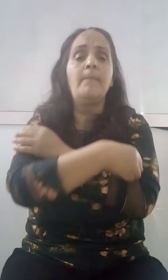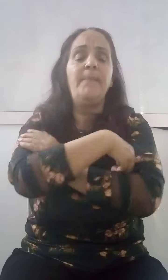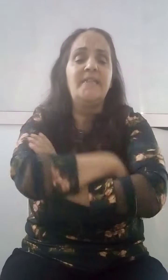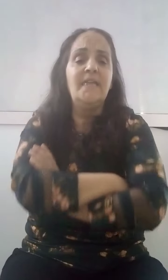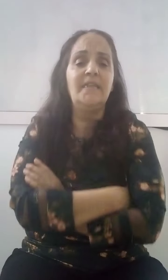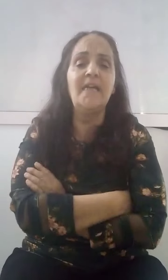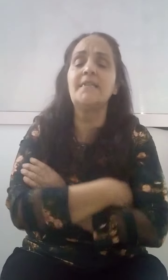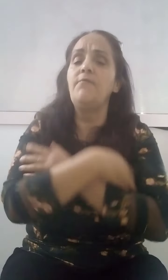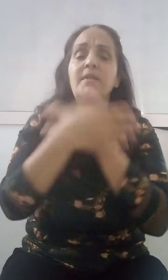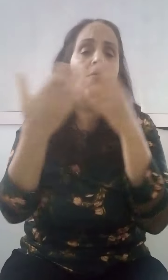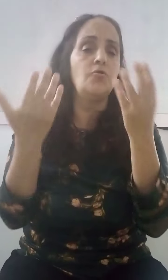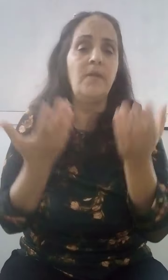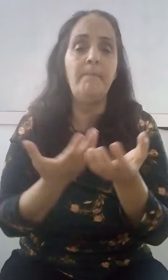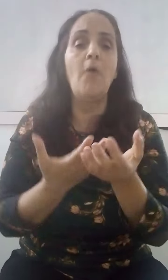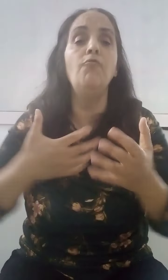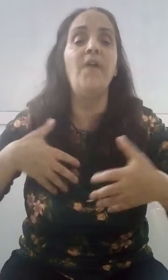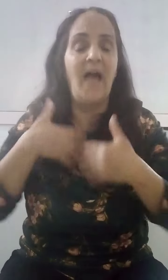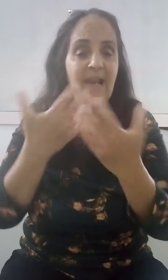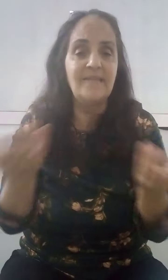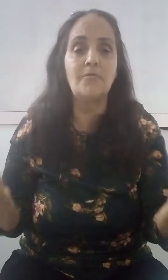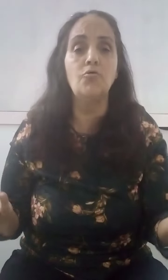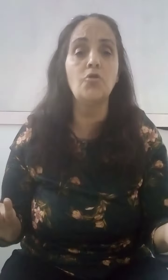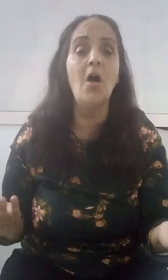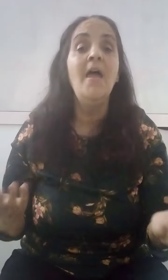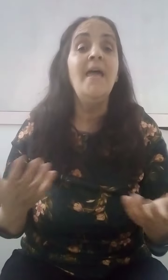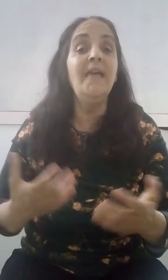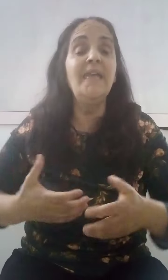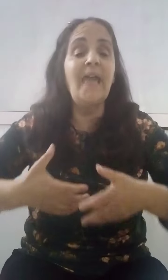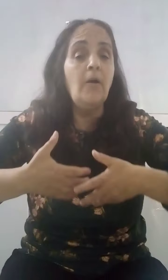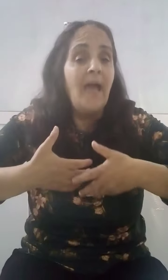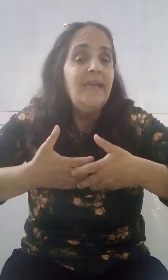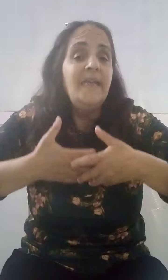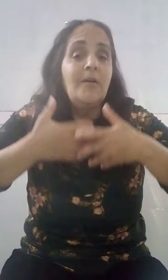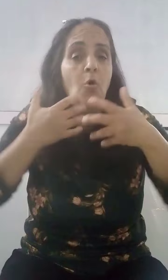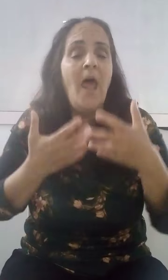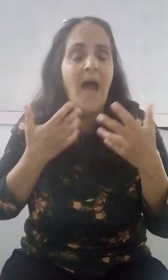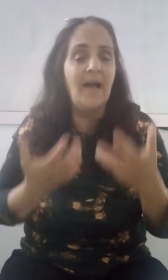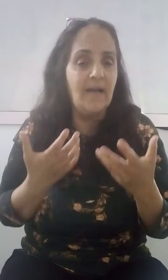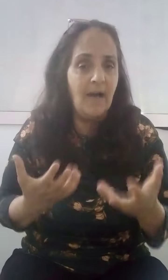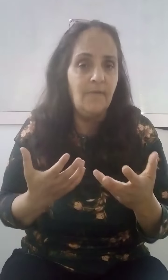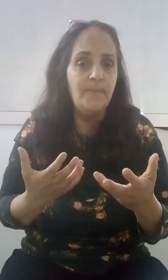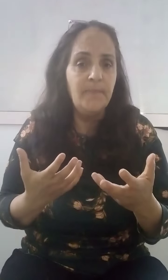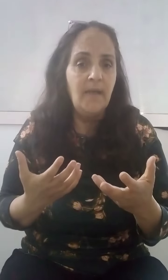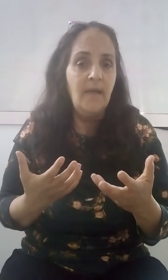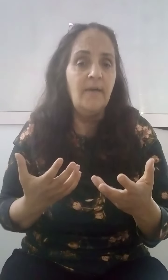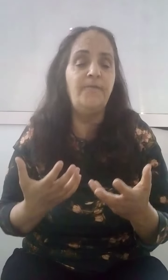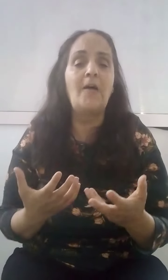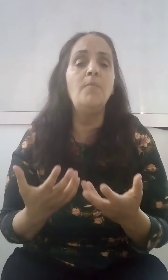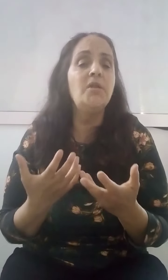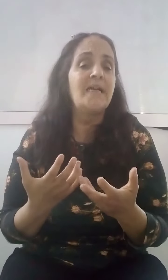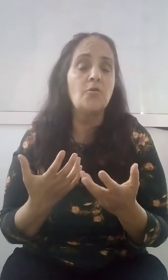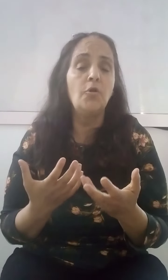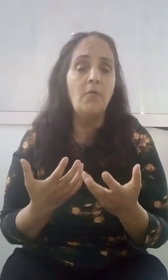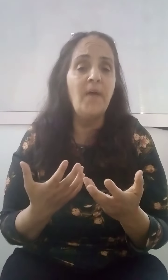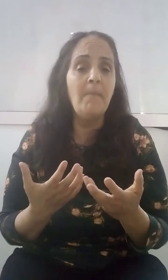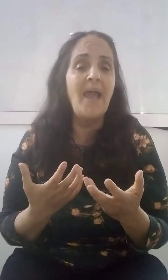تبعطي ديك فلا تجعل أنك لا تتحدث على التدسكين. يعني كل حركة إذا لم تفعلها